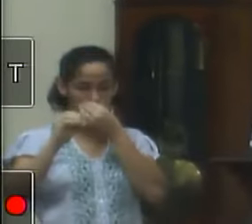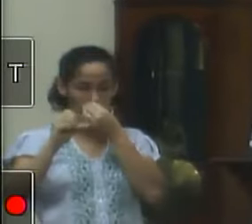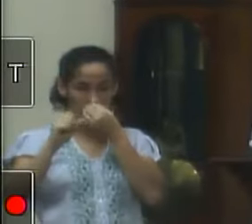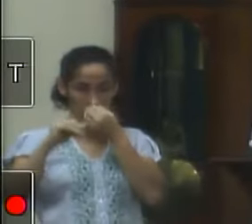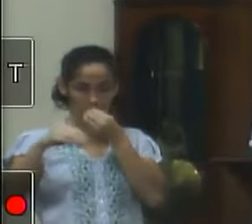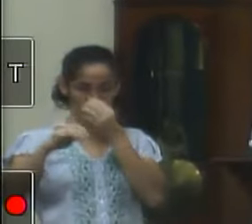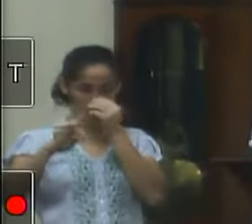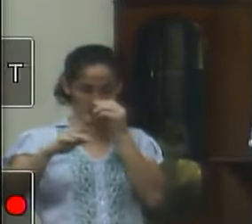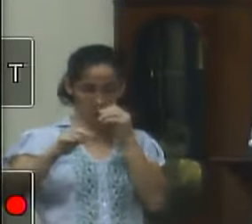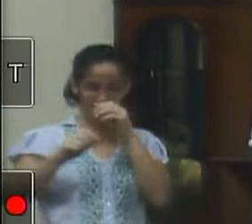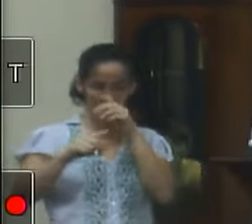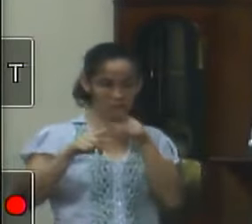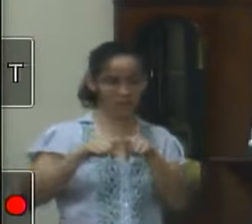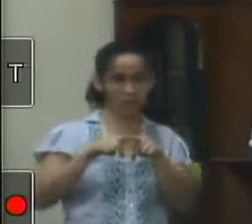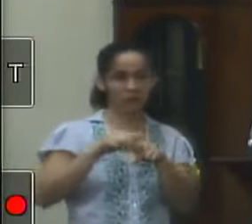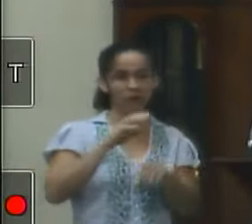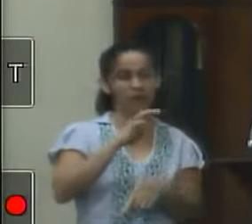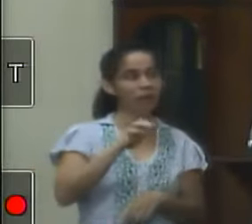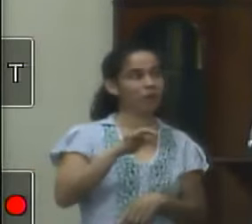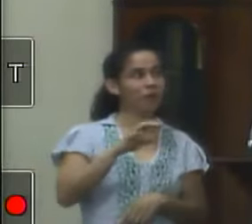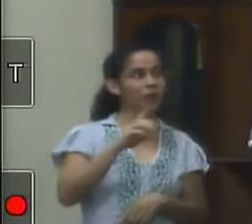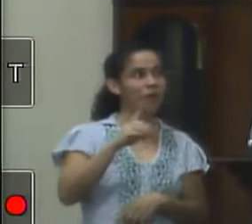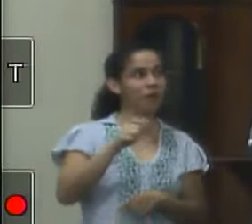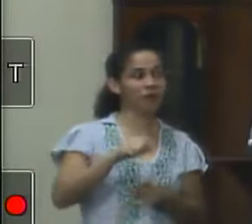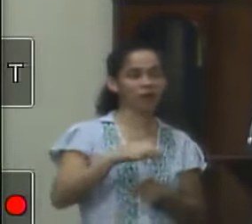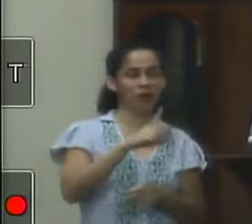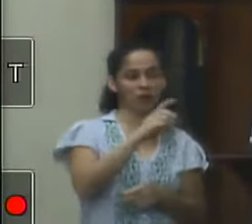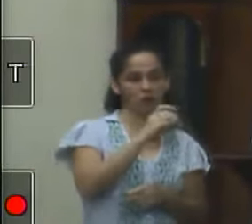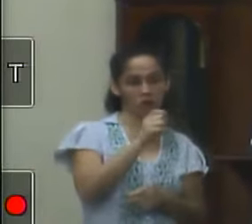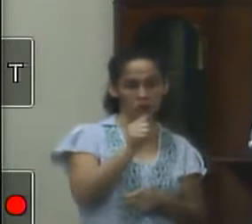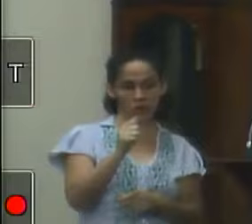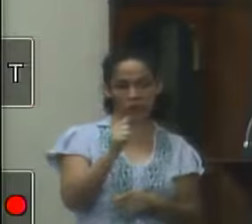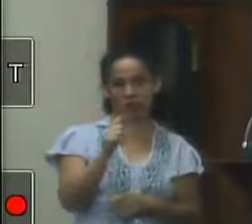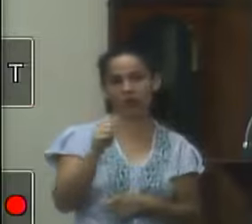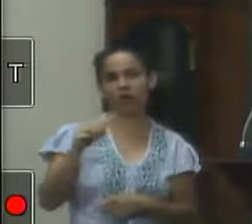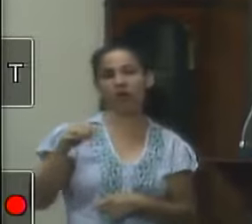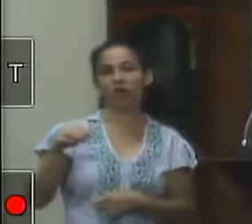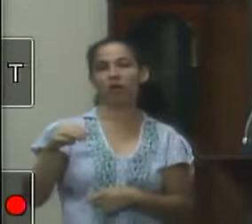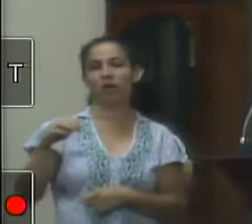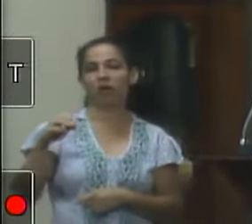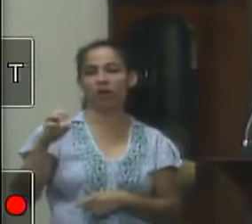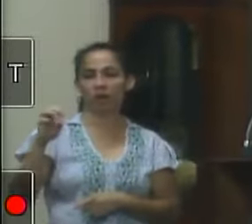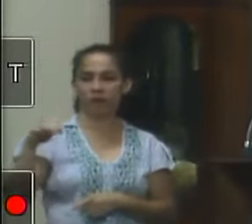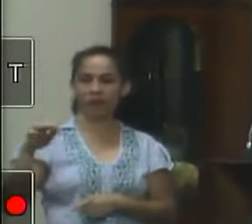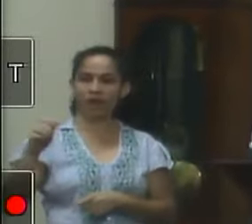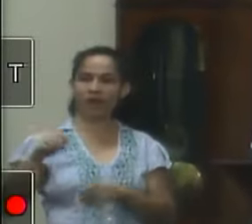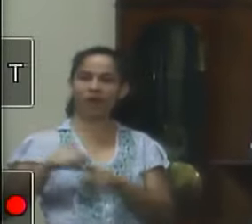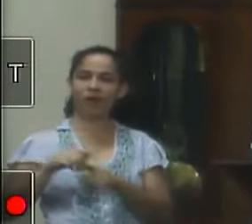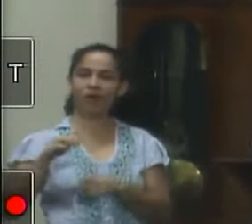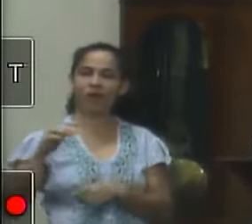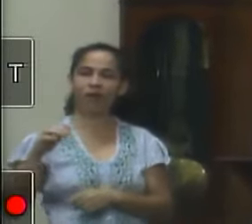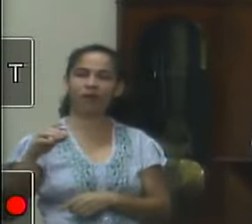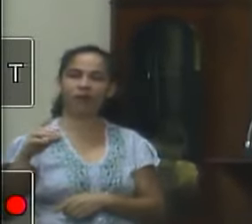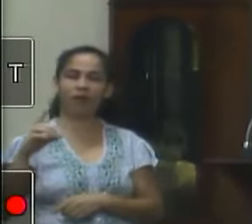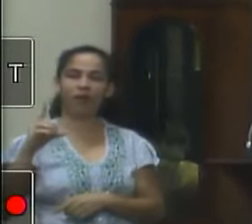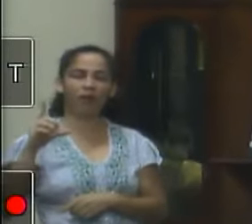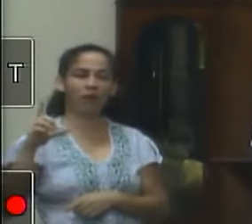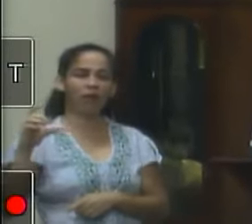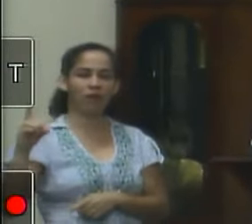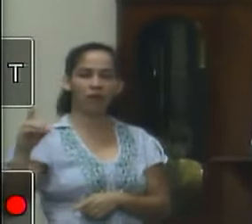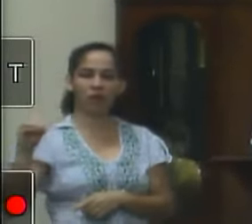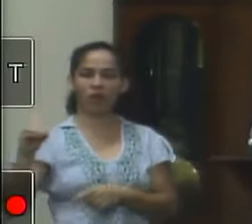público de fazer a emenda no PPA e na LOA então eu exijo que esteja na próxima as minhas